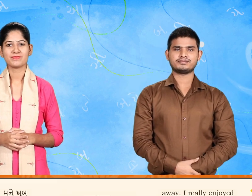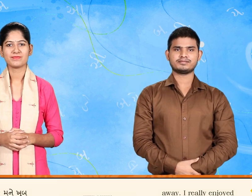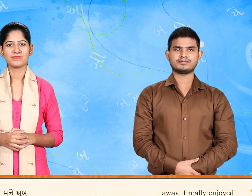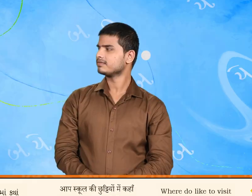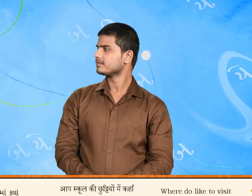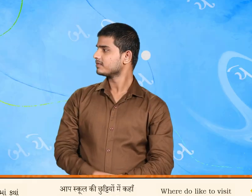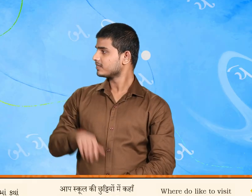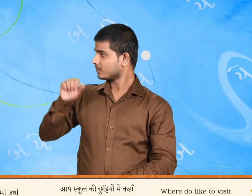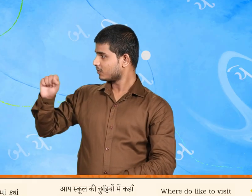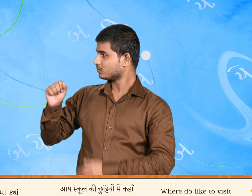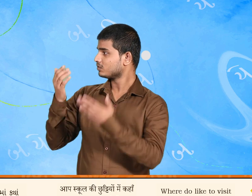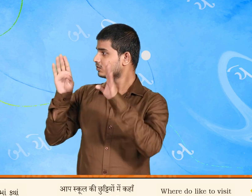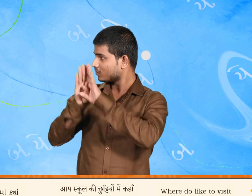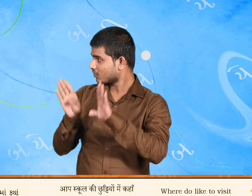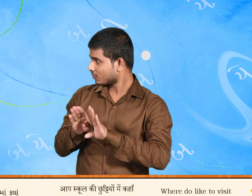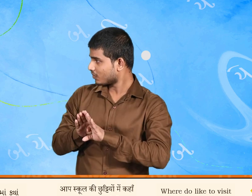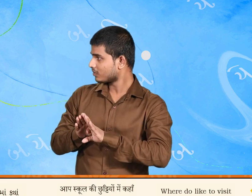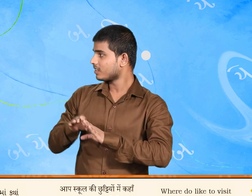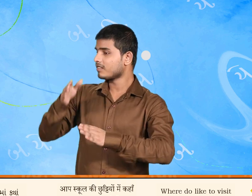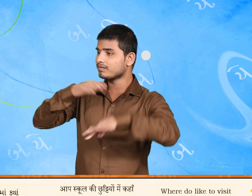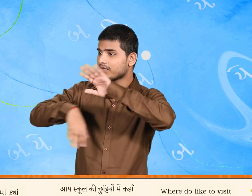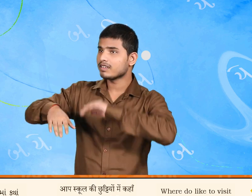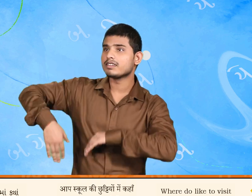તમને રજાઓમાં ક્યા જવાનું ગમ છે